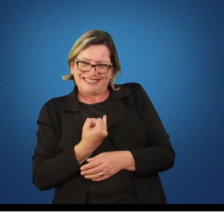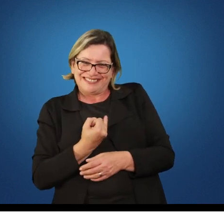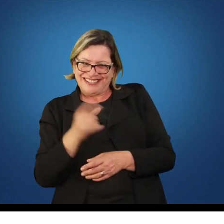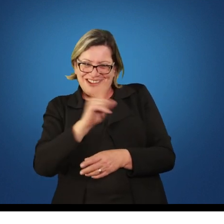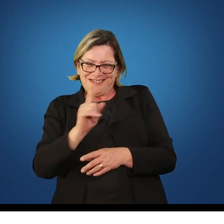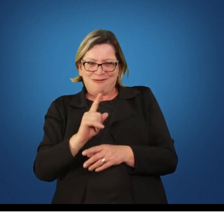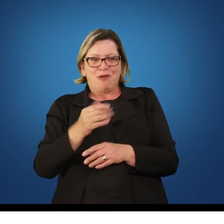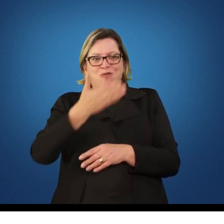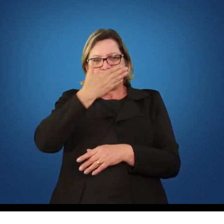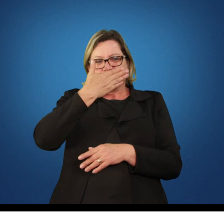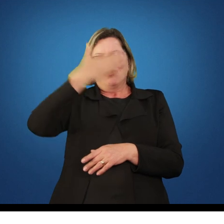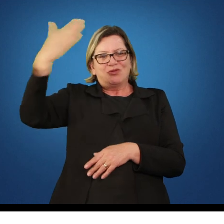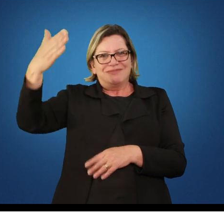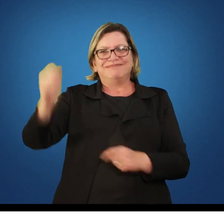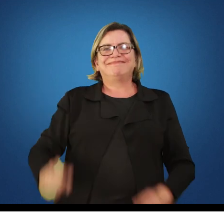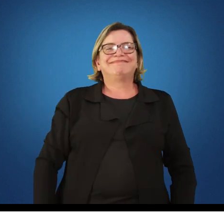mais e aí